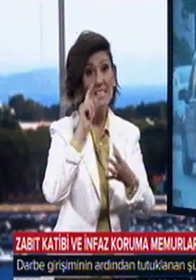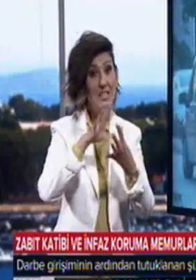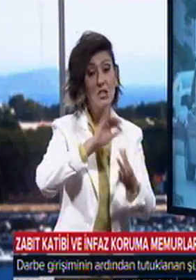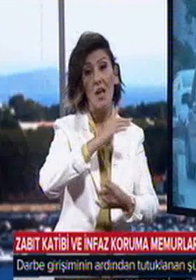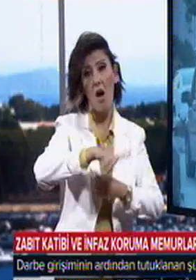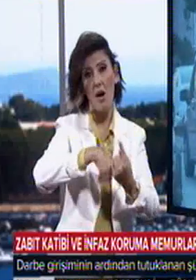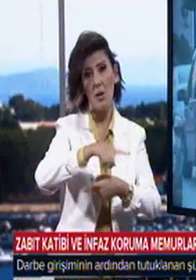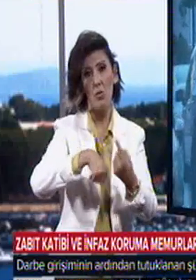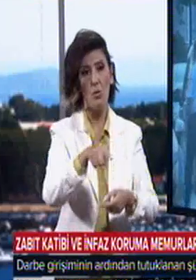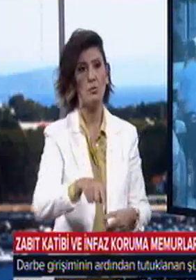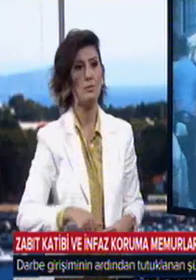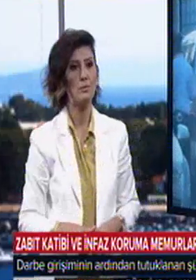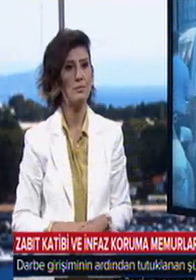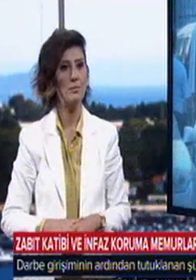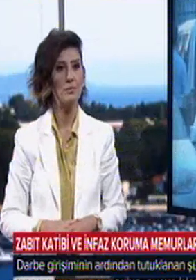kişi daha aranıyor.